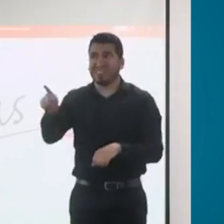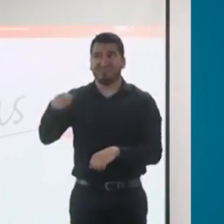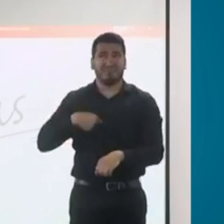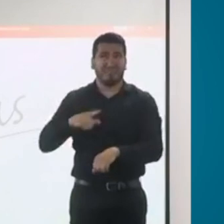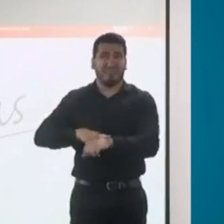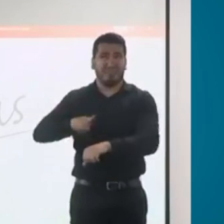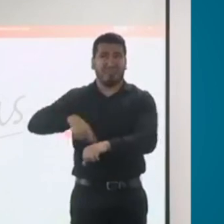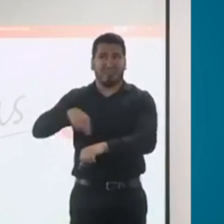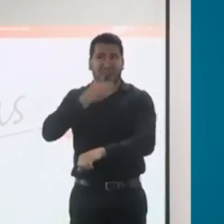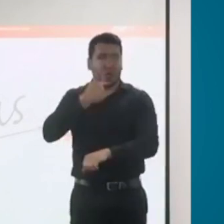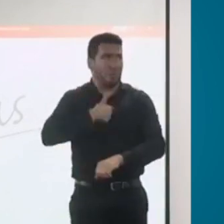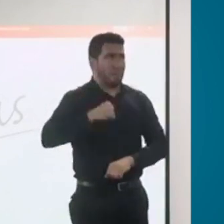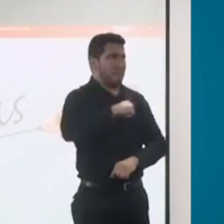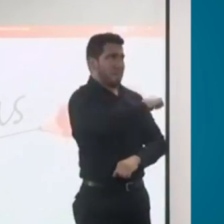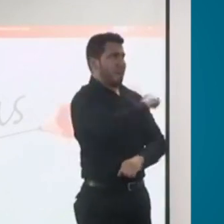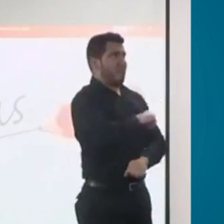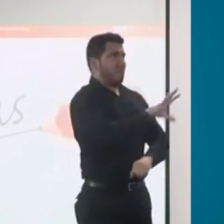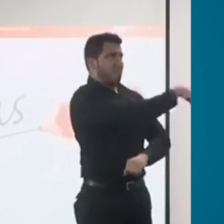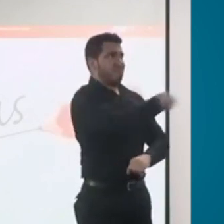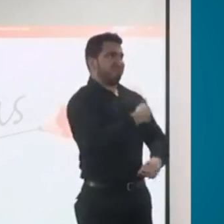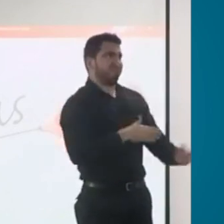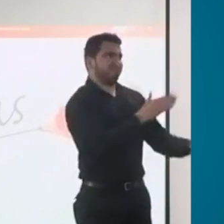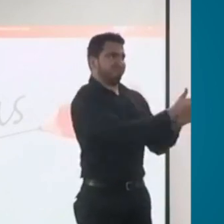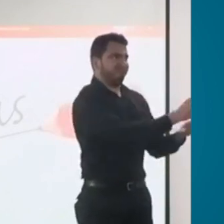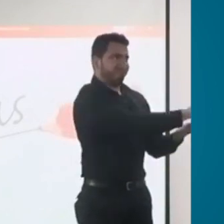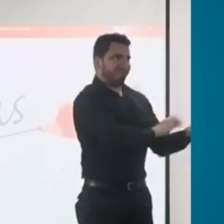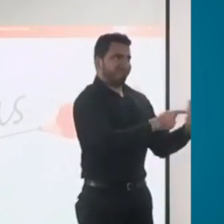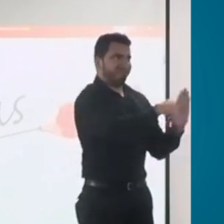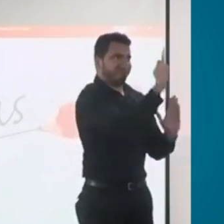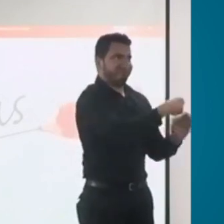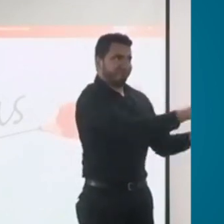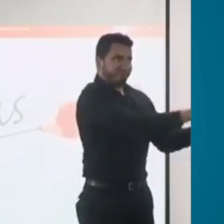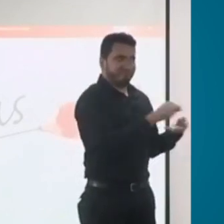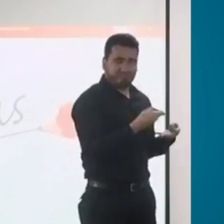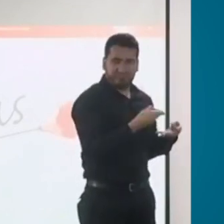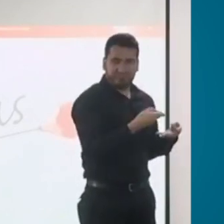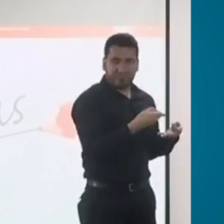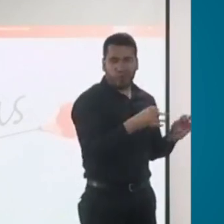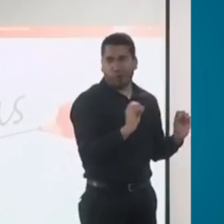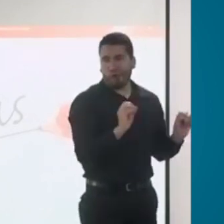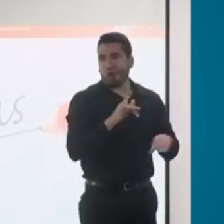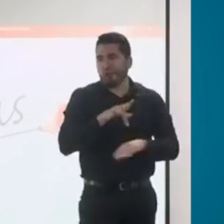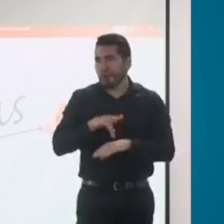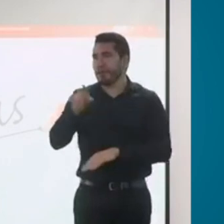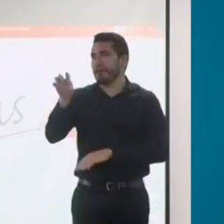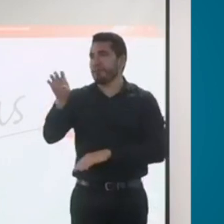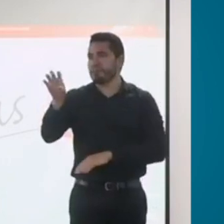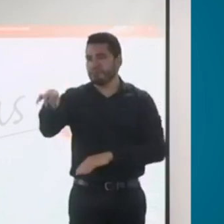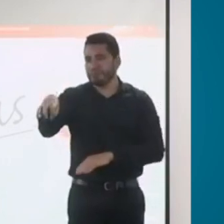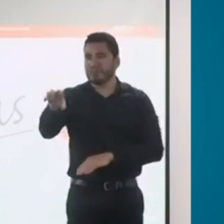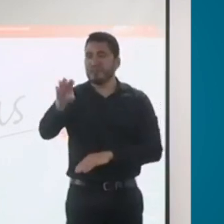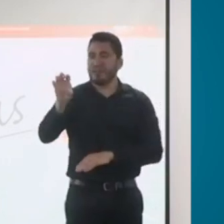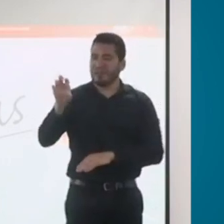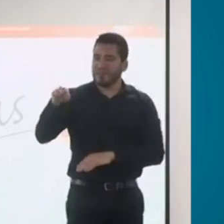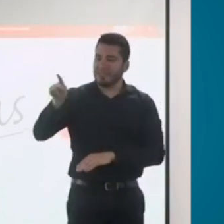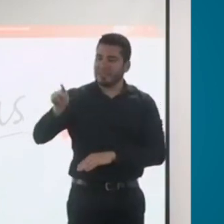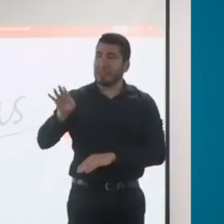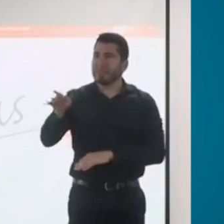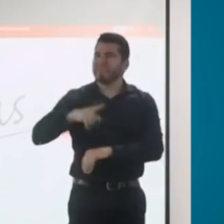que ser únicamente a través de la EPS. ¿Cuánto tiempo tardan en entregar el certificado de la EPS